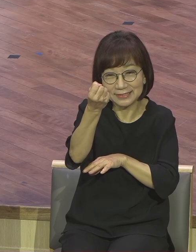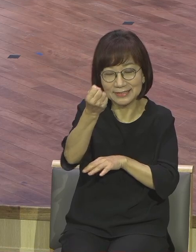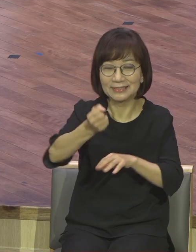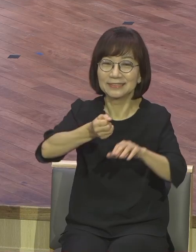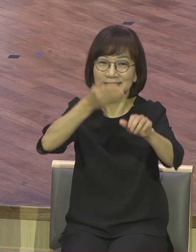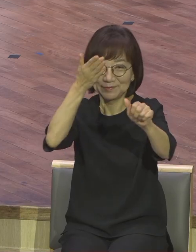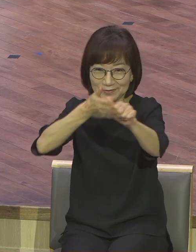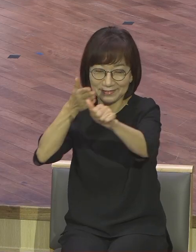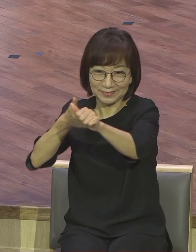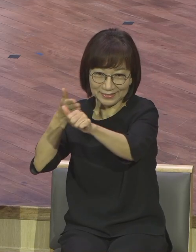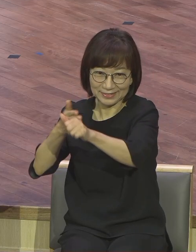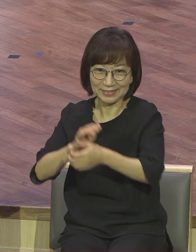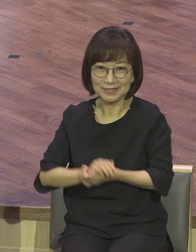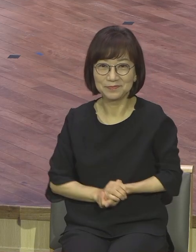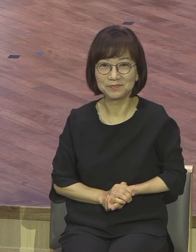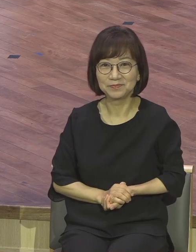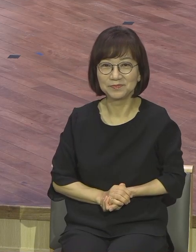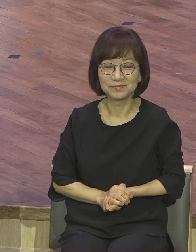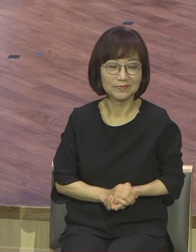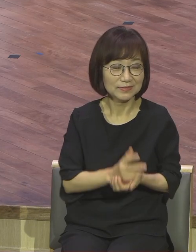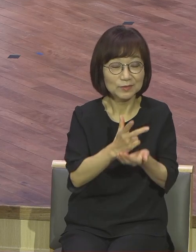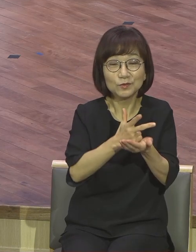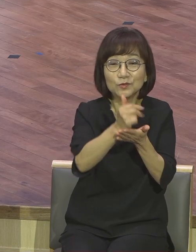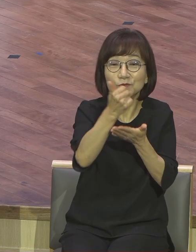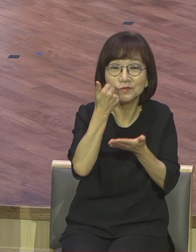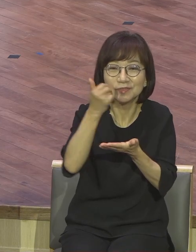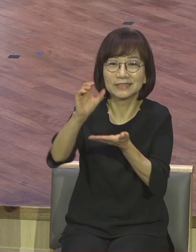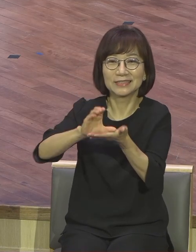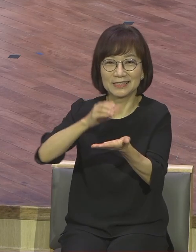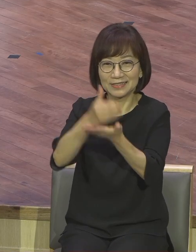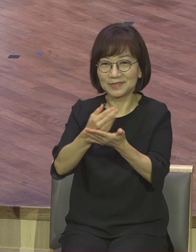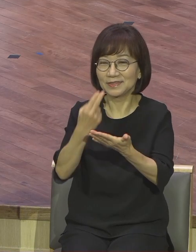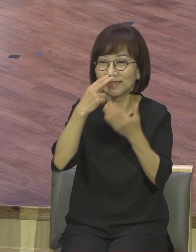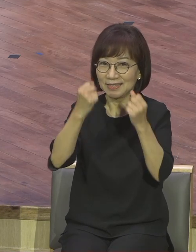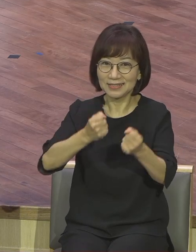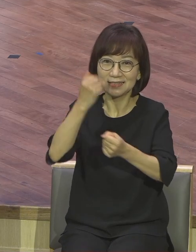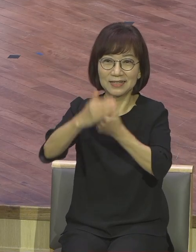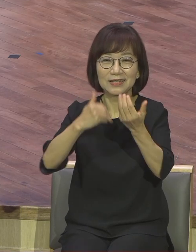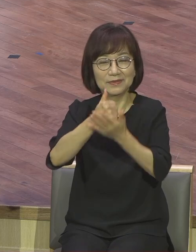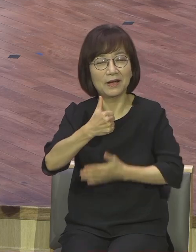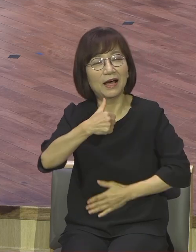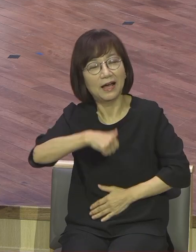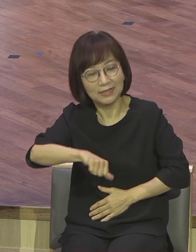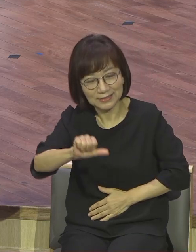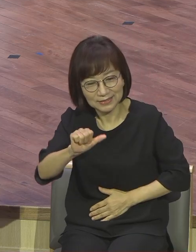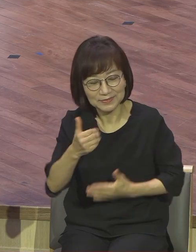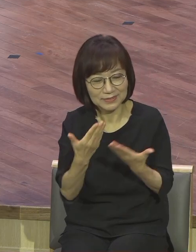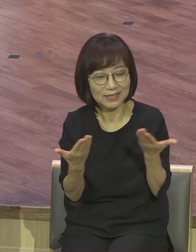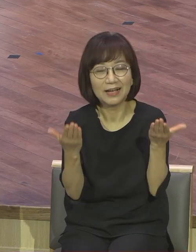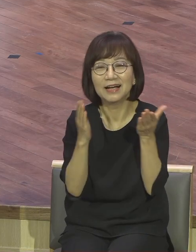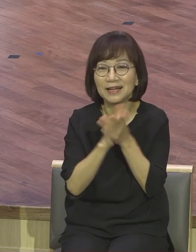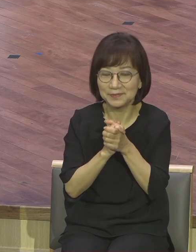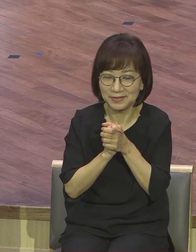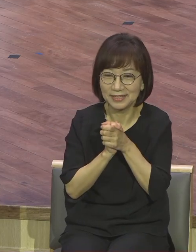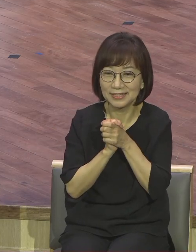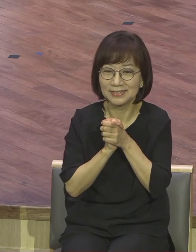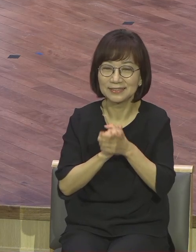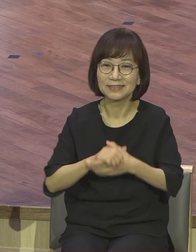신앙 고백합니다. 주는 그리스도시오 살아계신 하나님의 아들이십니다. 아멘.